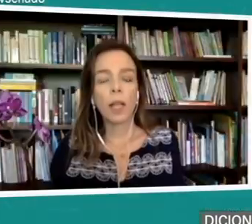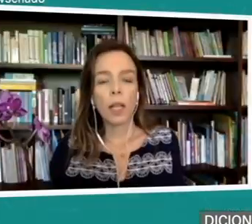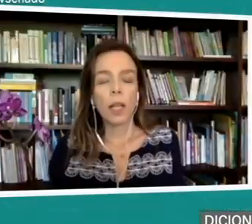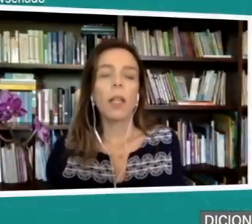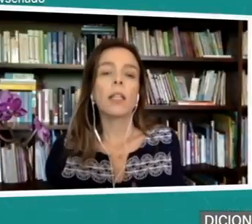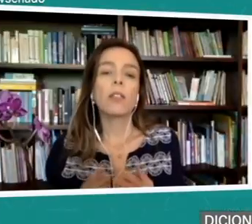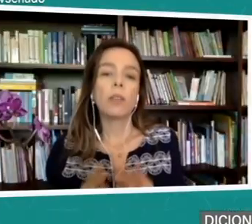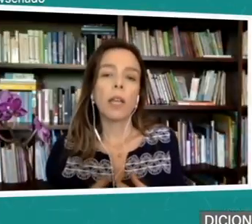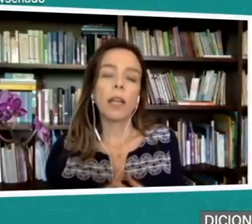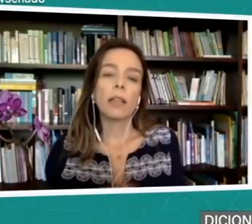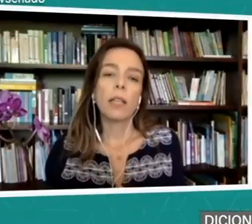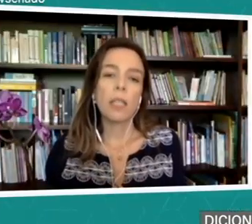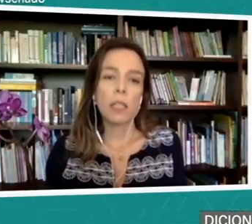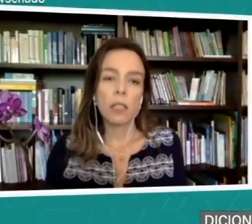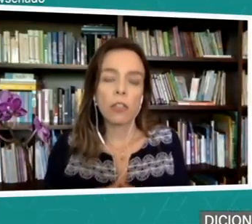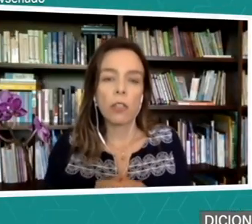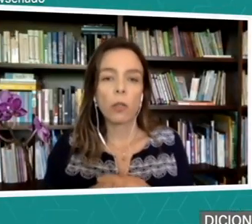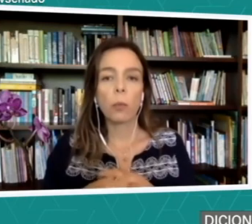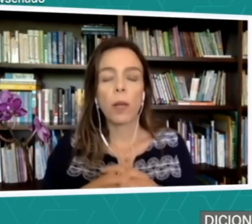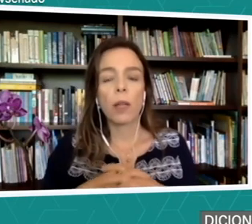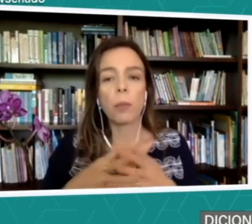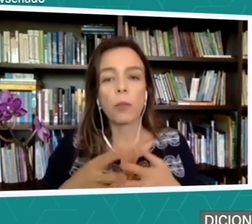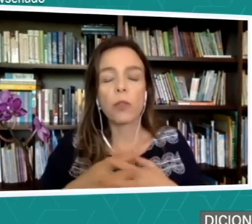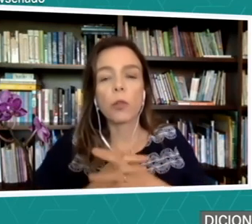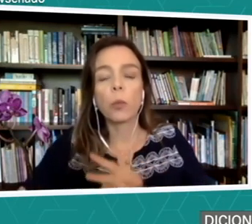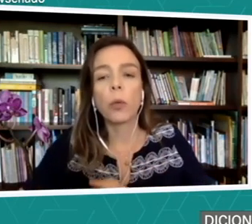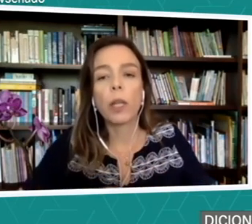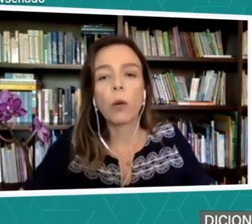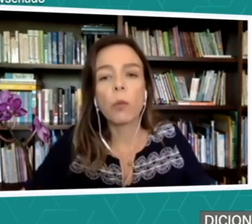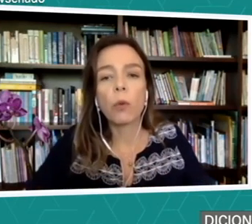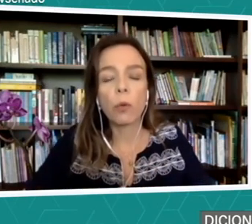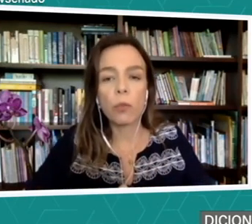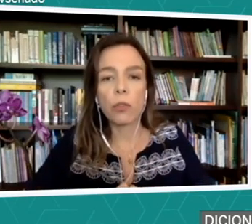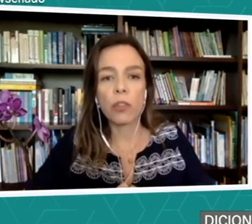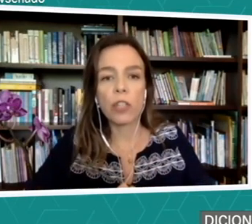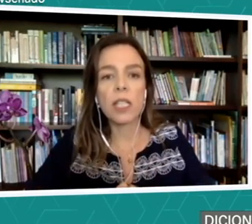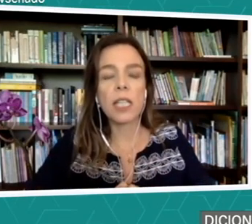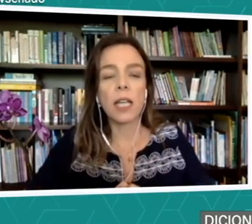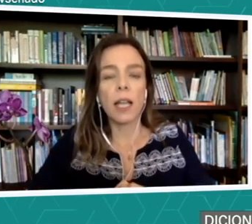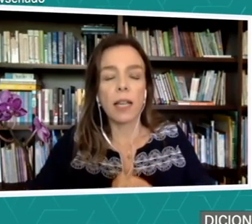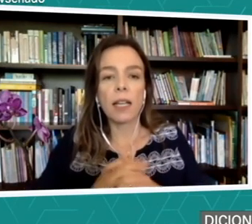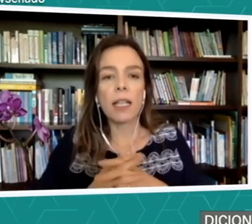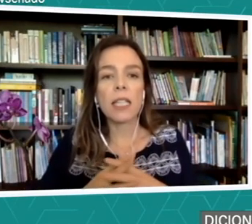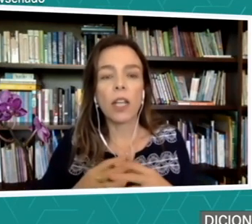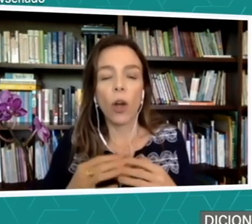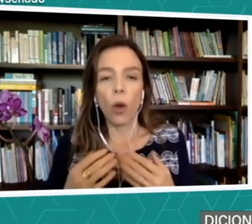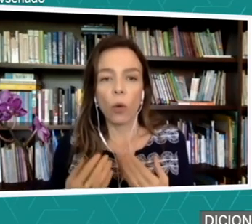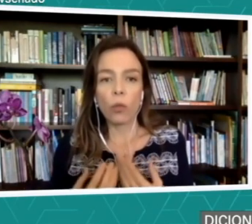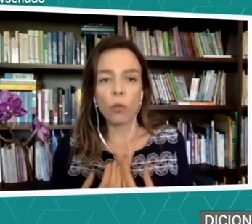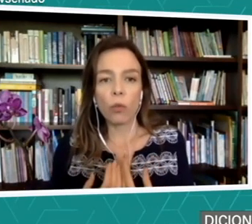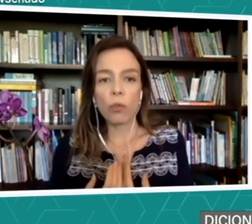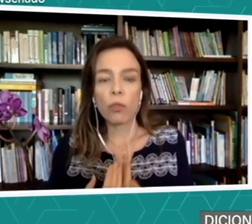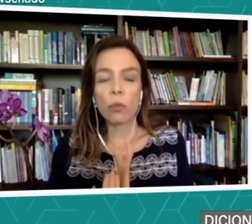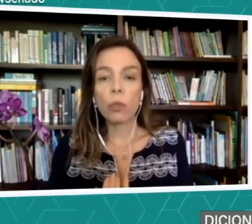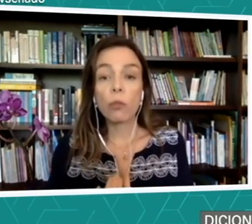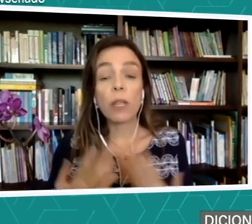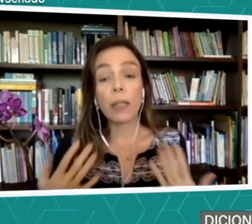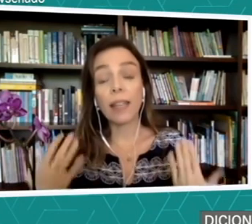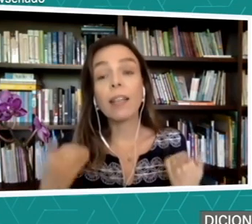Isso é interessante, professor. Porque, como o senhor disse, os surdos, quem não é